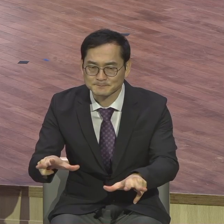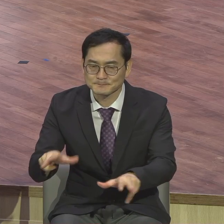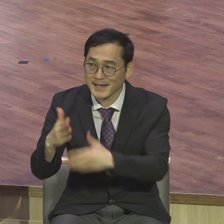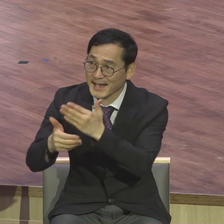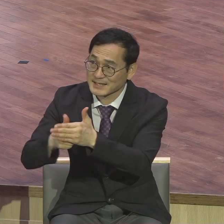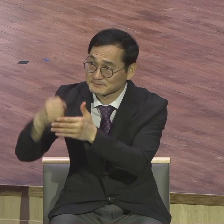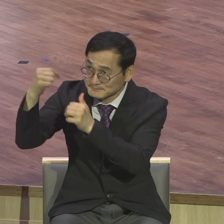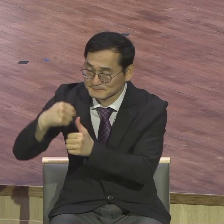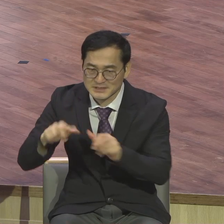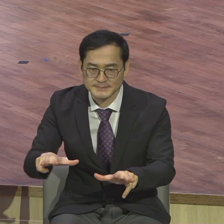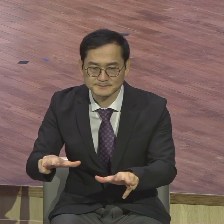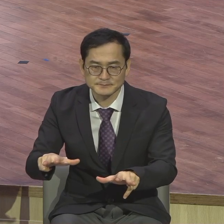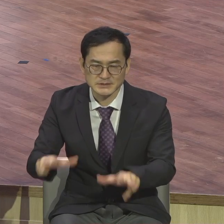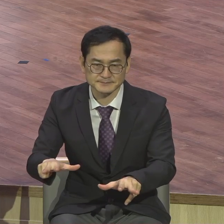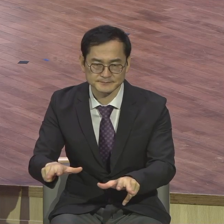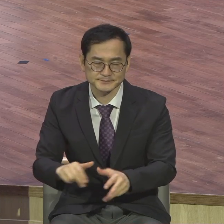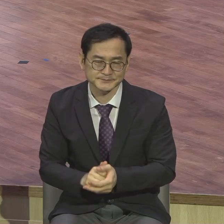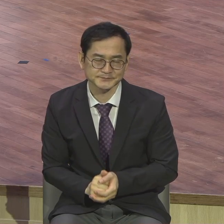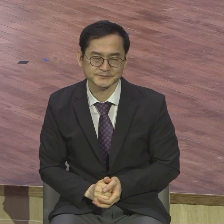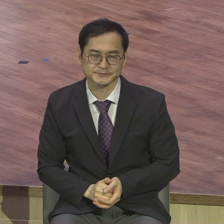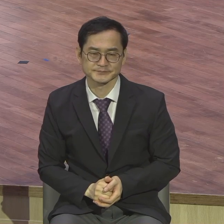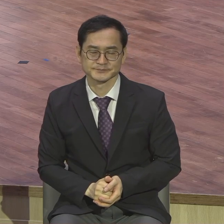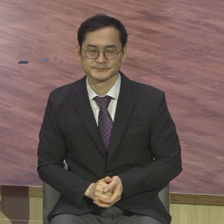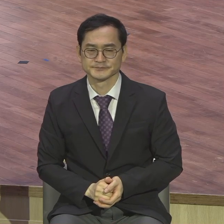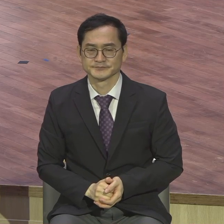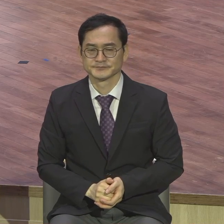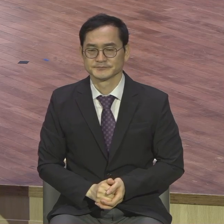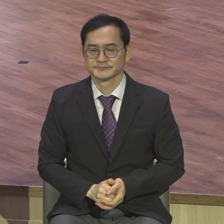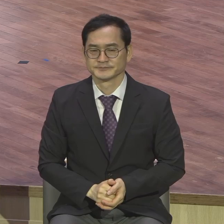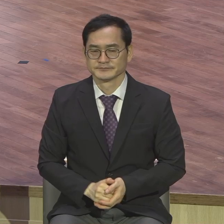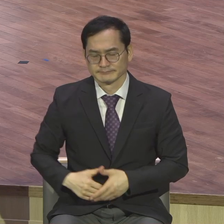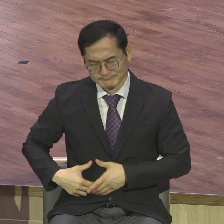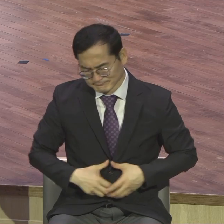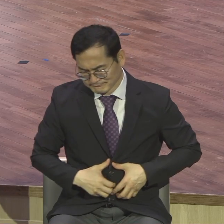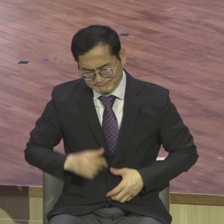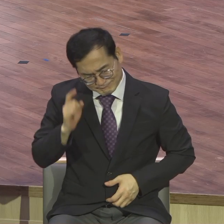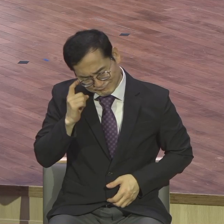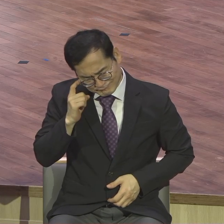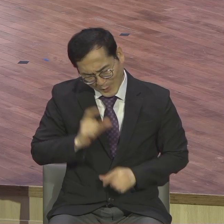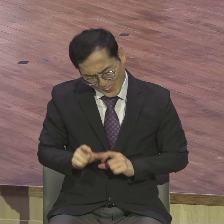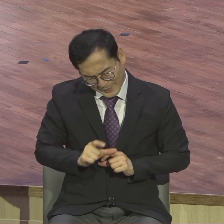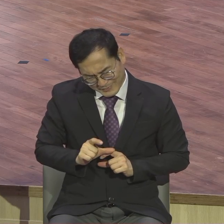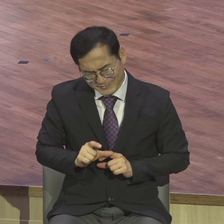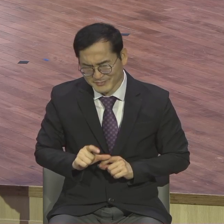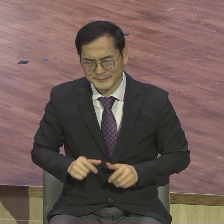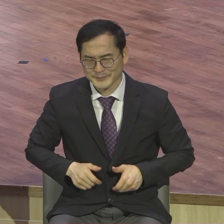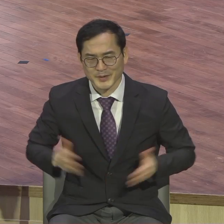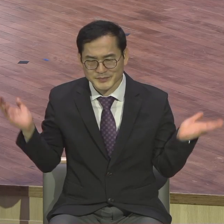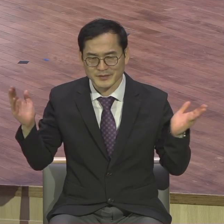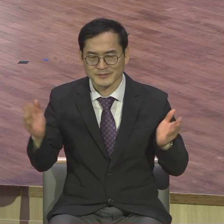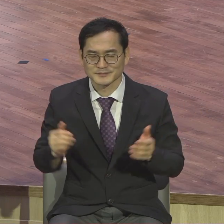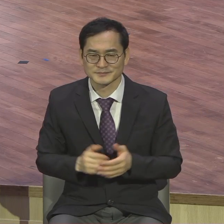삶을 살아야 돼요 적시로 미루지 마세요 주저주저하지 마세요 직분 다 뺏길 것입니다